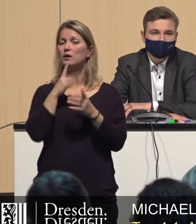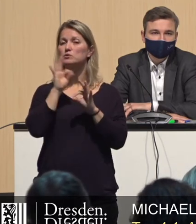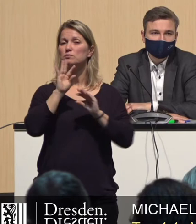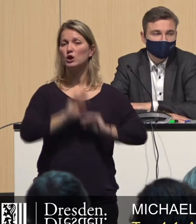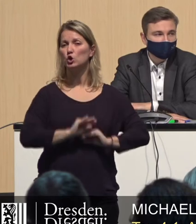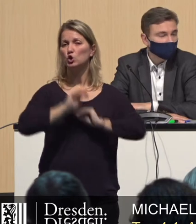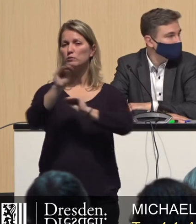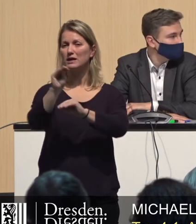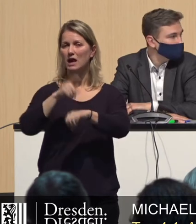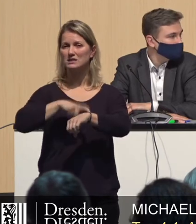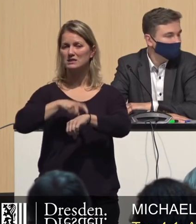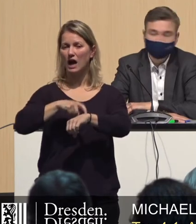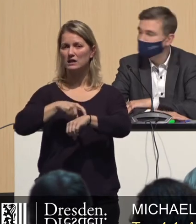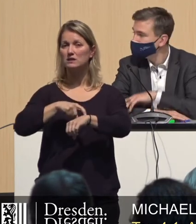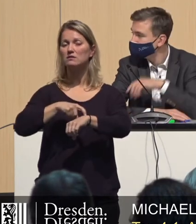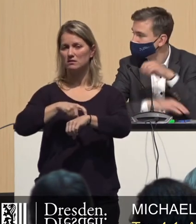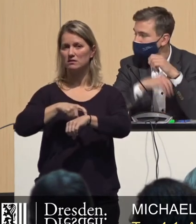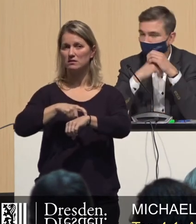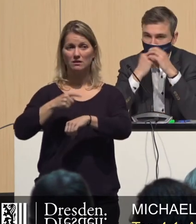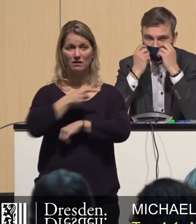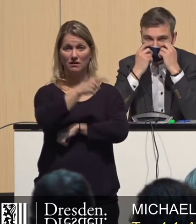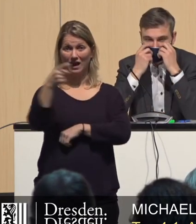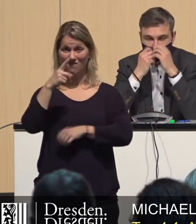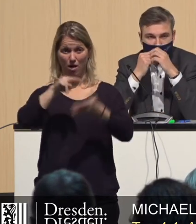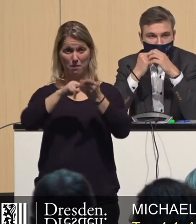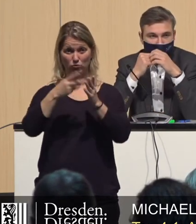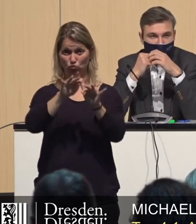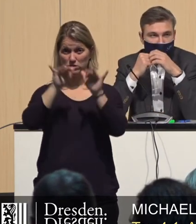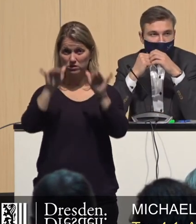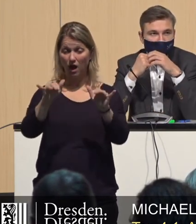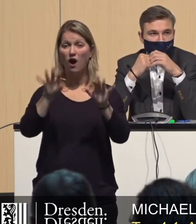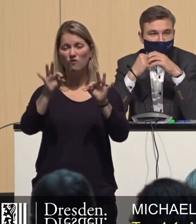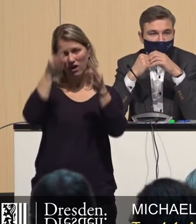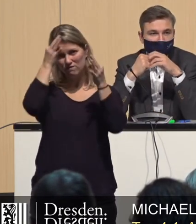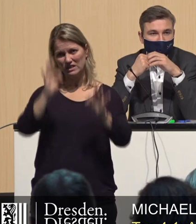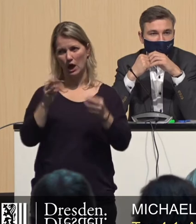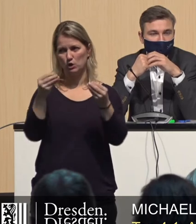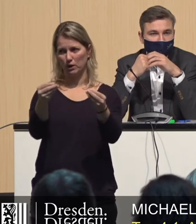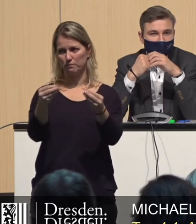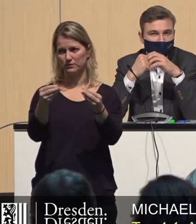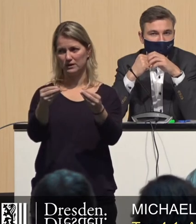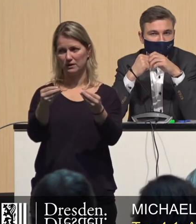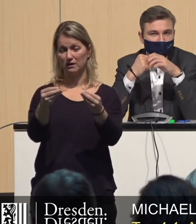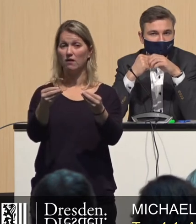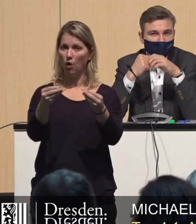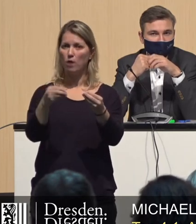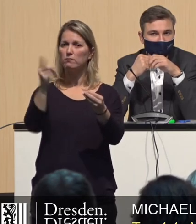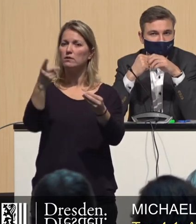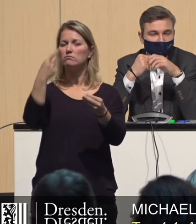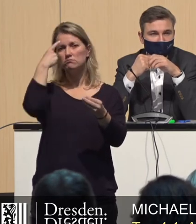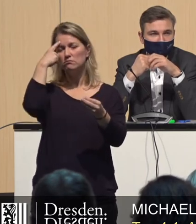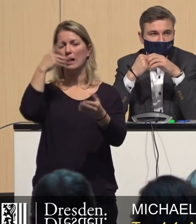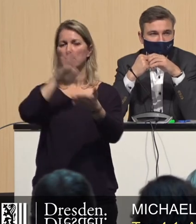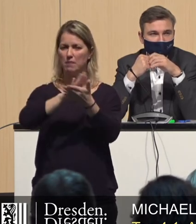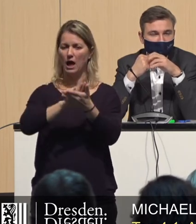einen Vertrauensschutz für diejenigen, die bereits Planungen haben, den nun auch anhand konkreter Projekte zu realisieren. Deshalb